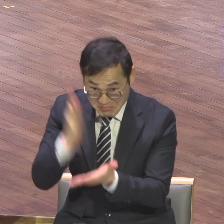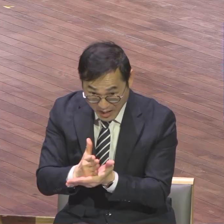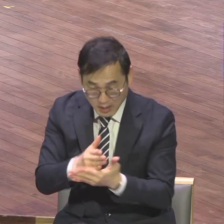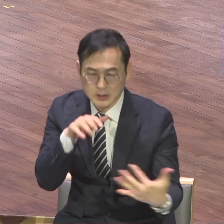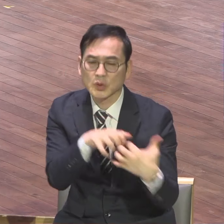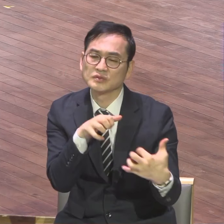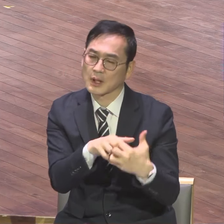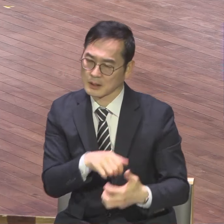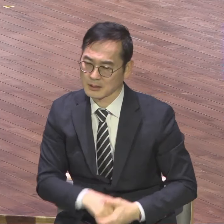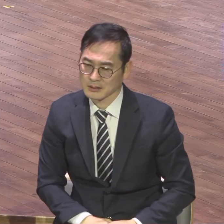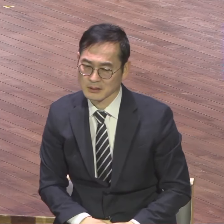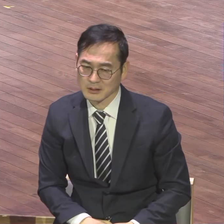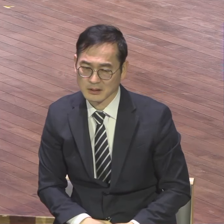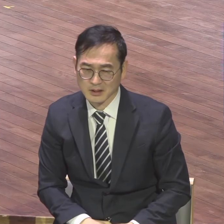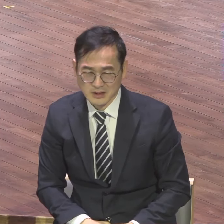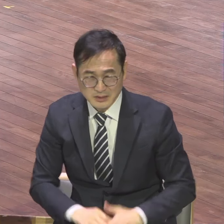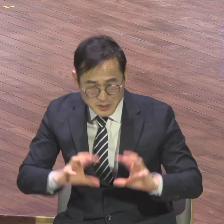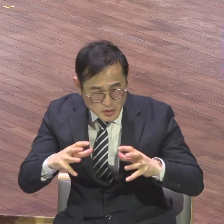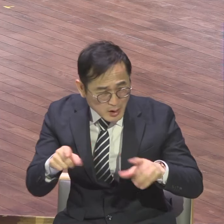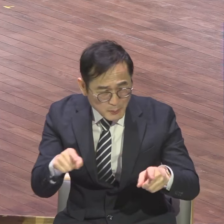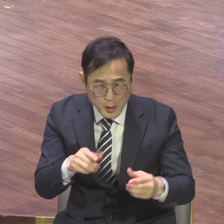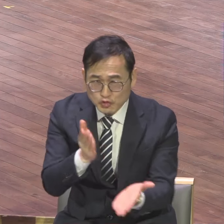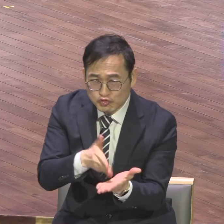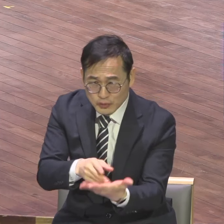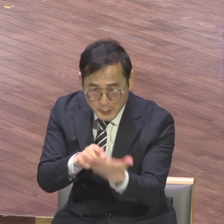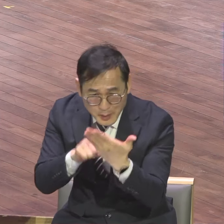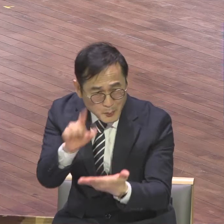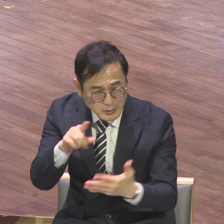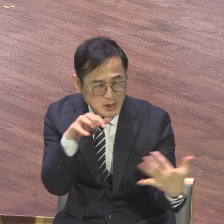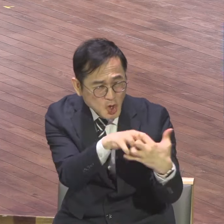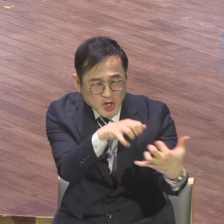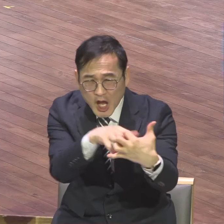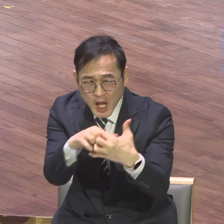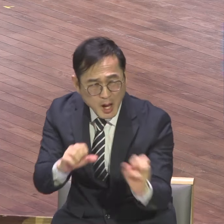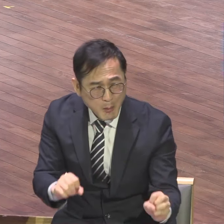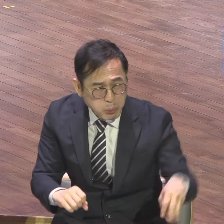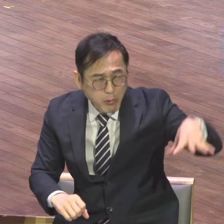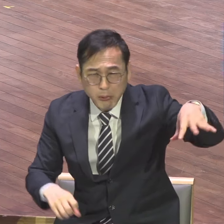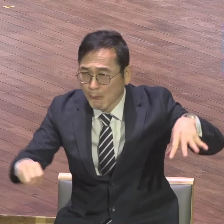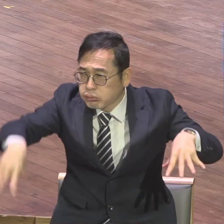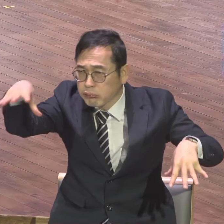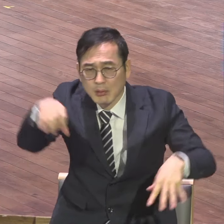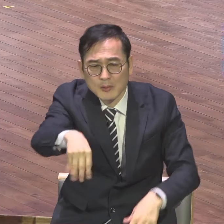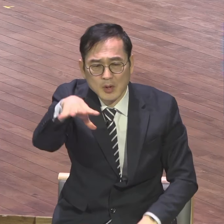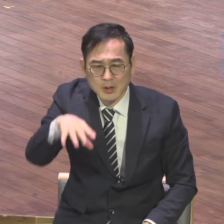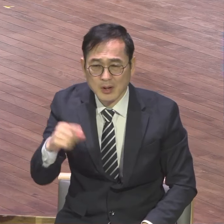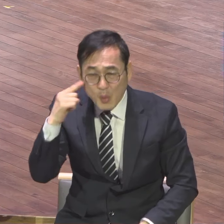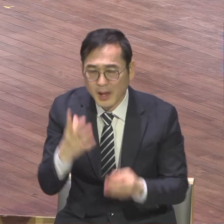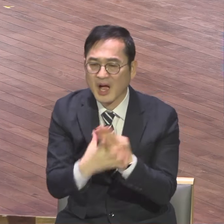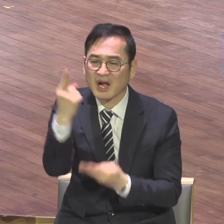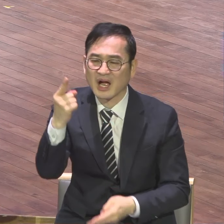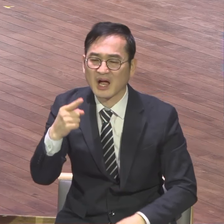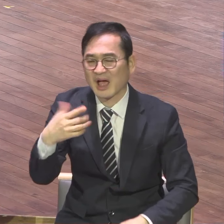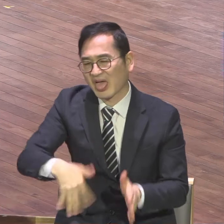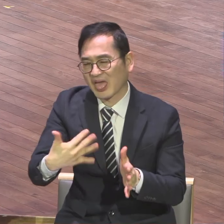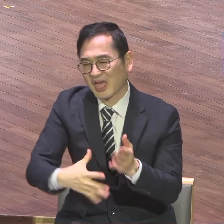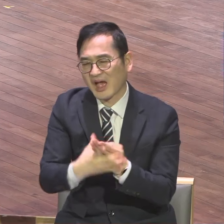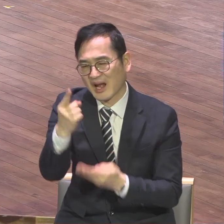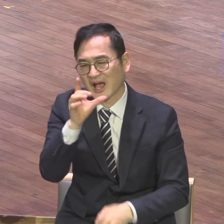뉴스가 난리잖아요. 원리스 안 됐다는 증거지요. 주님의 일을 하는 데서